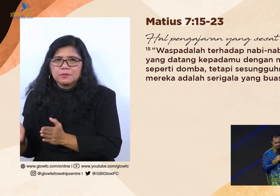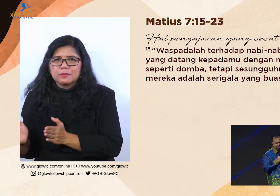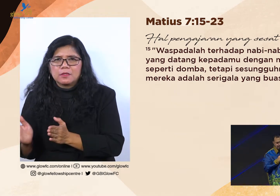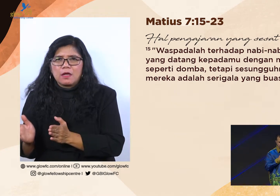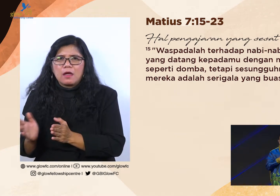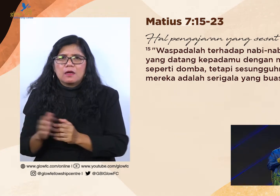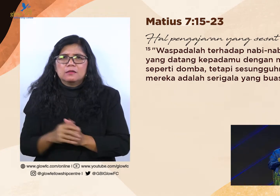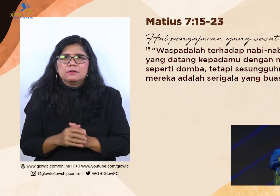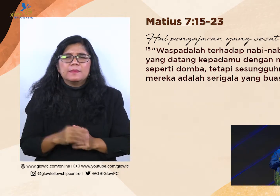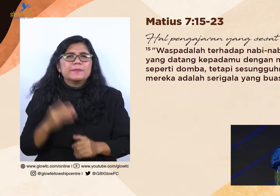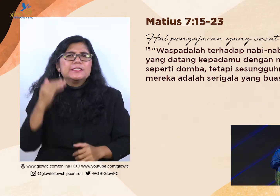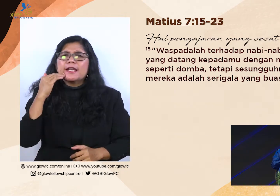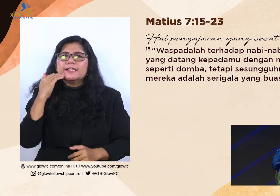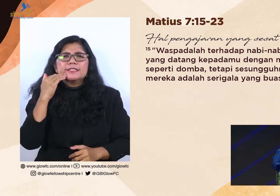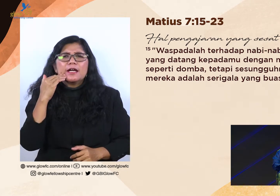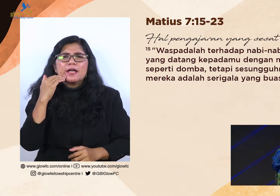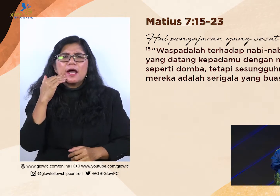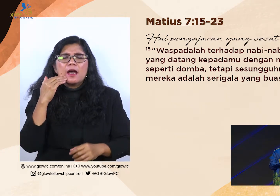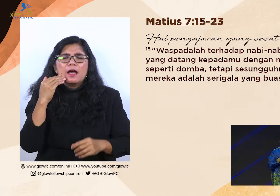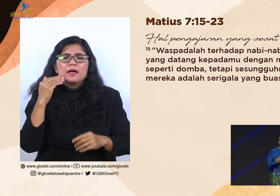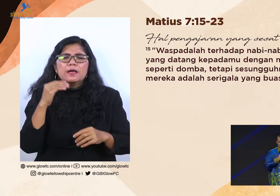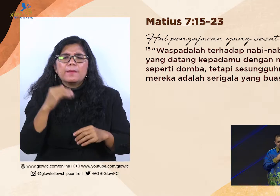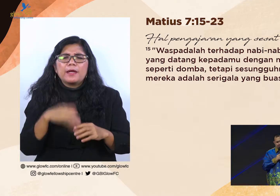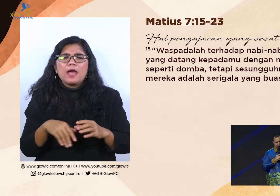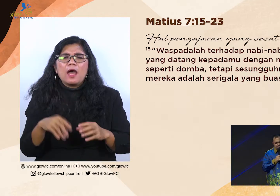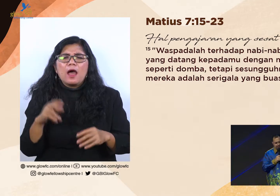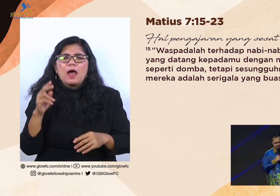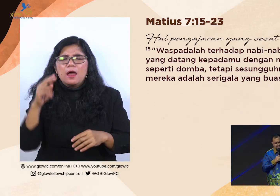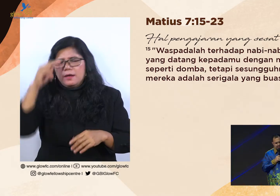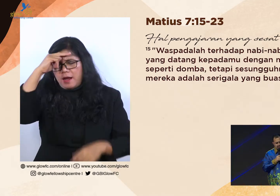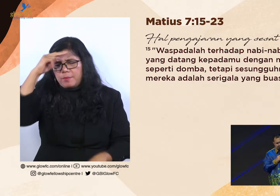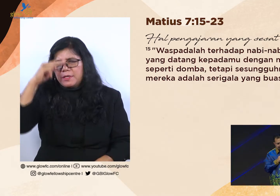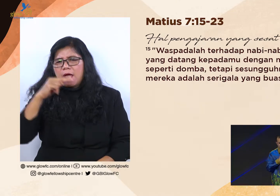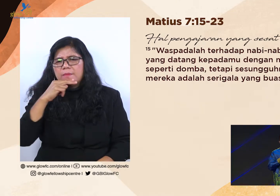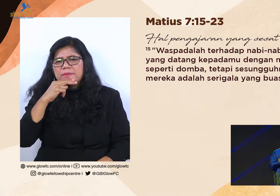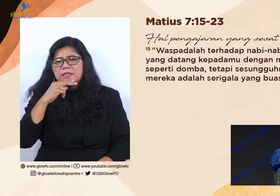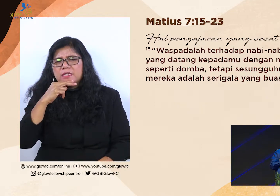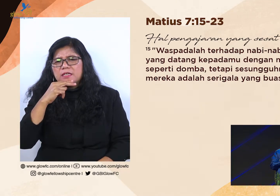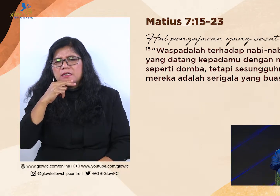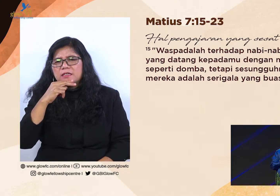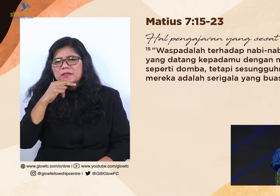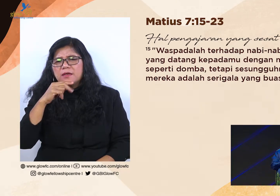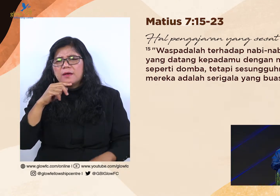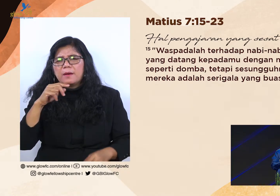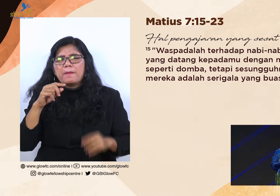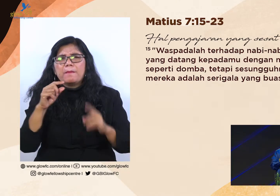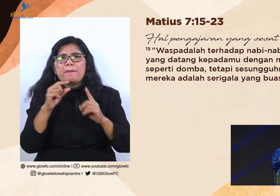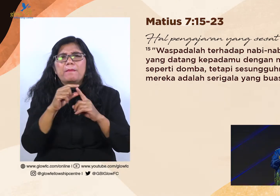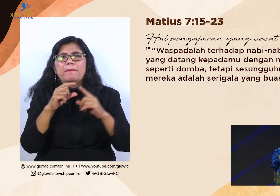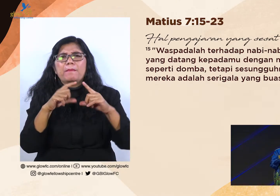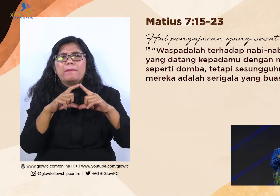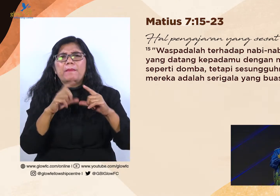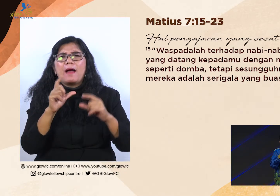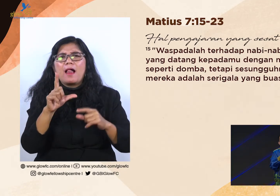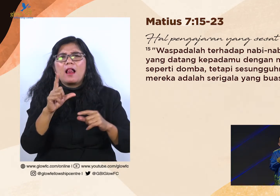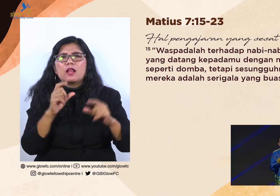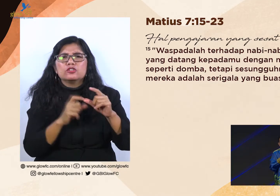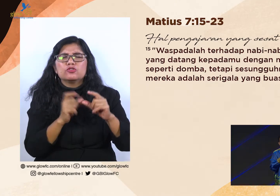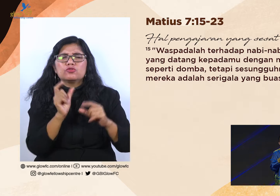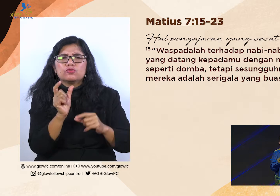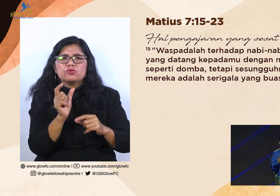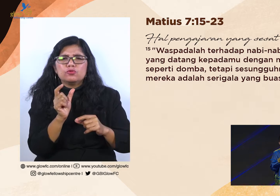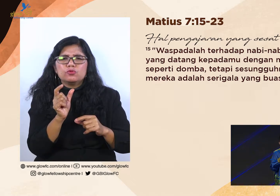terhadap nabi-nabi palsu. Yang datang kepadamu dengan menyamar seperti domba. Tetapi sesungguhnya mereka lah serigala yang